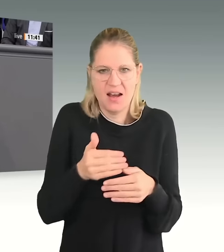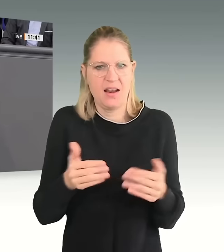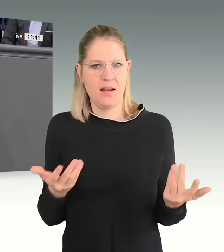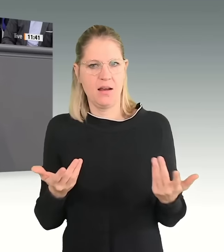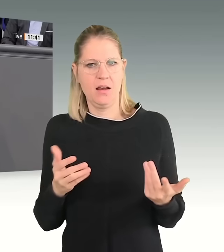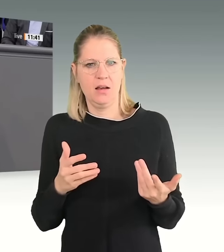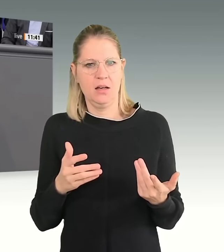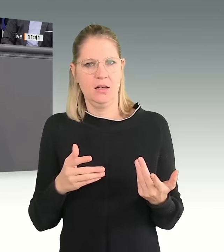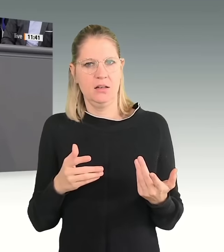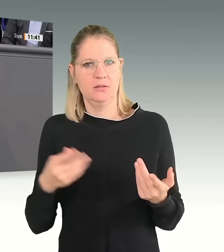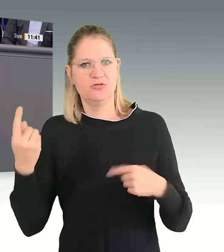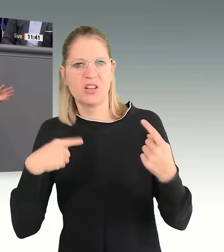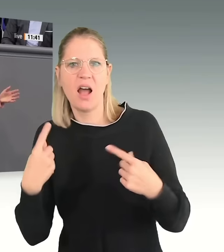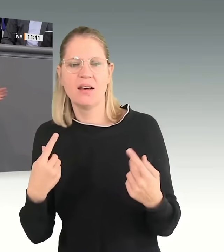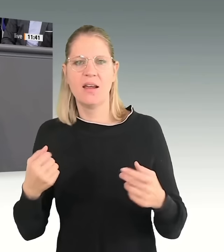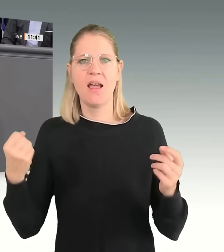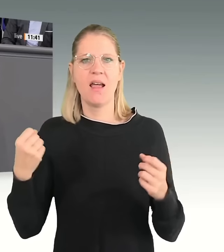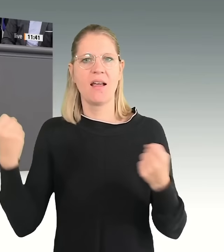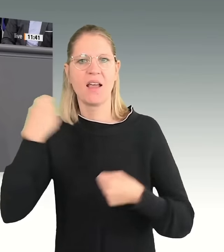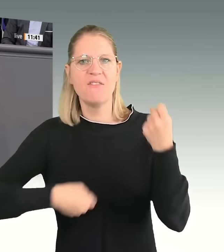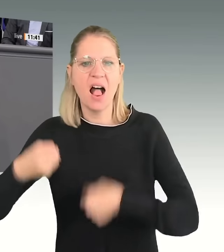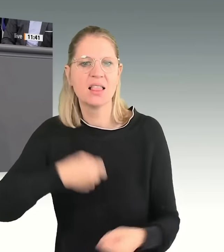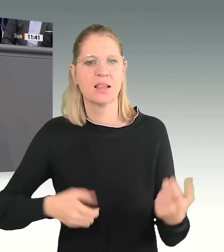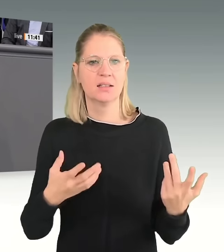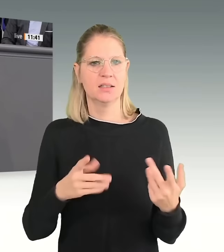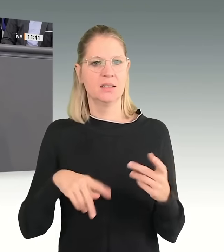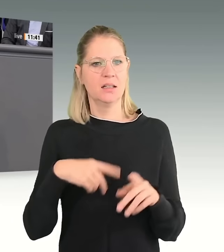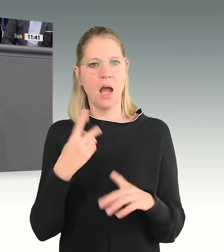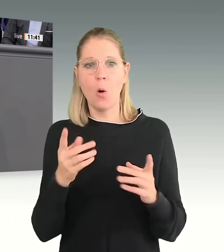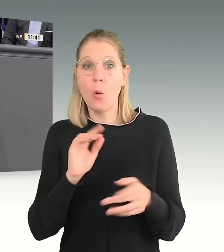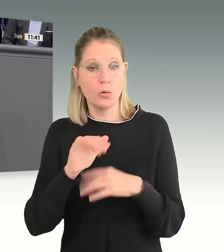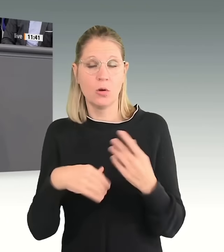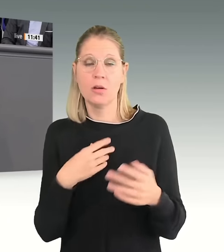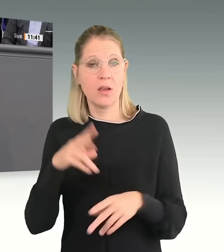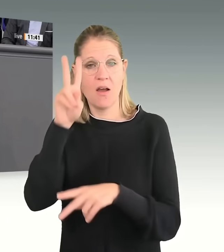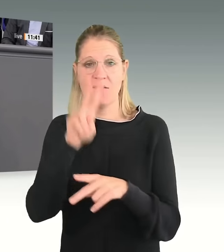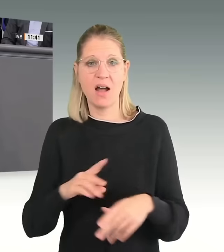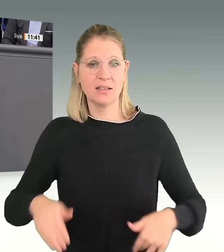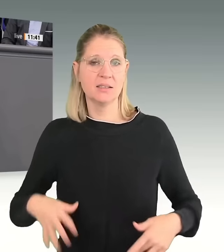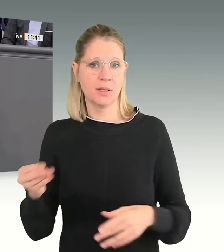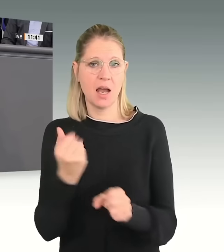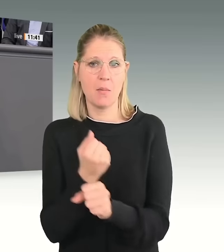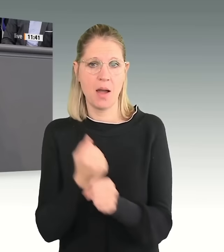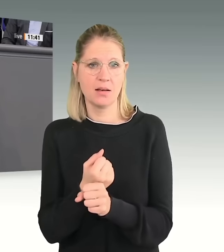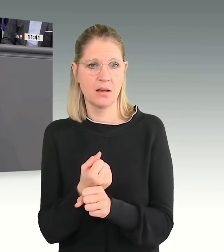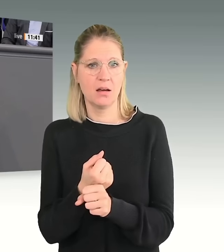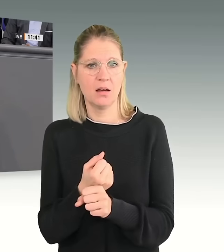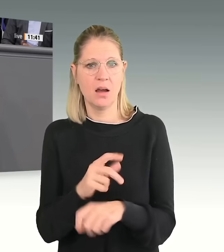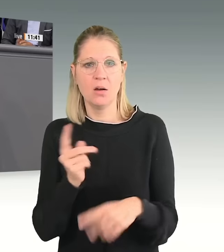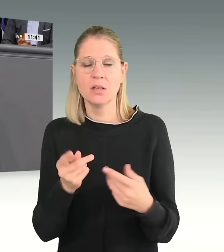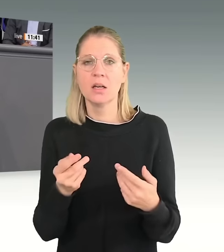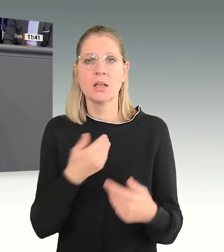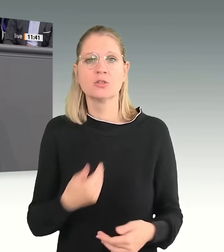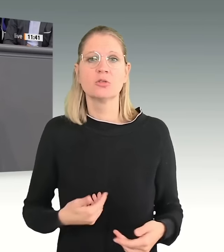an der Tagesordnung. Und wie sieht es mit Gesundheitsversorgung aus? Die gibt es für Asylsuchende nur in Notfällen. Weil die